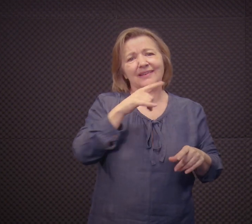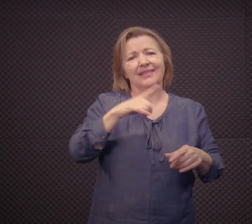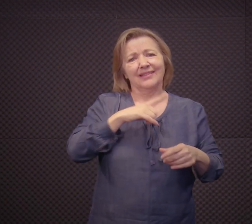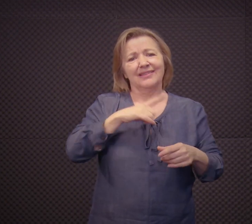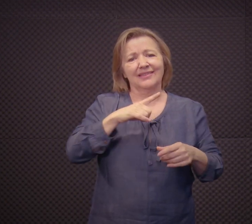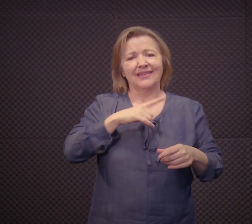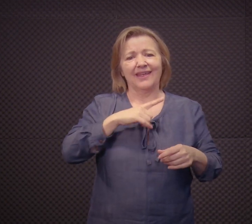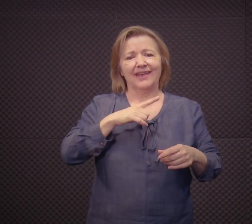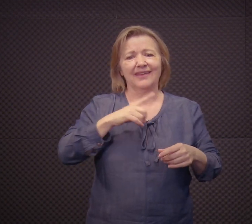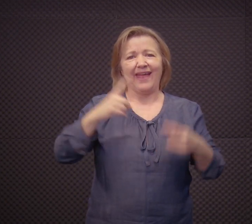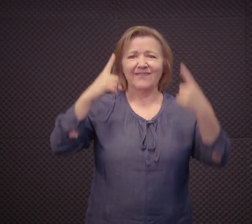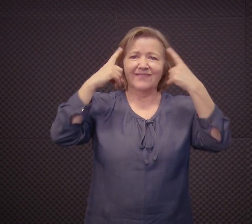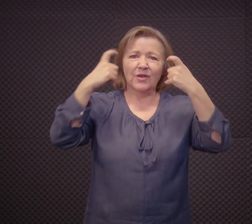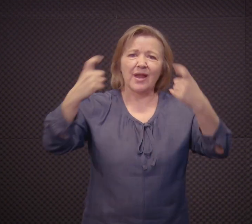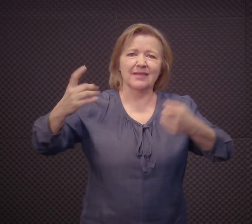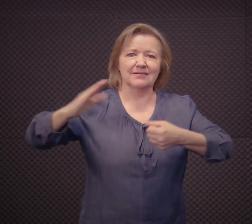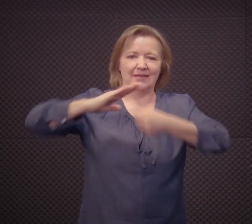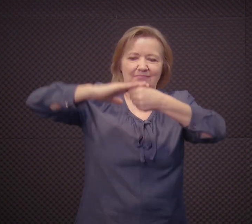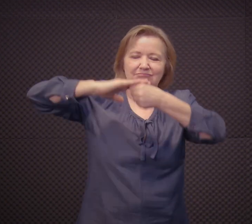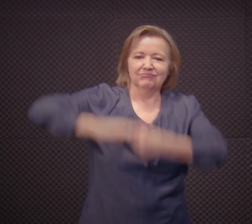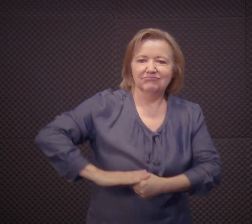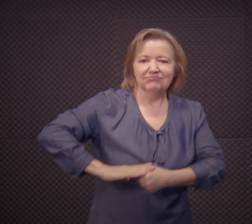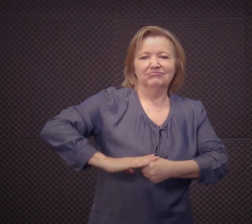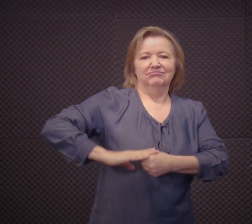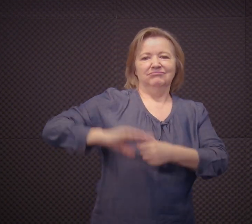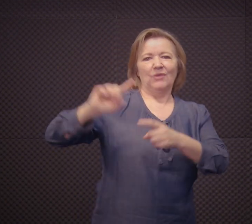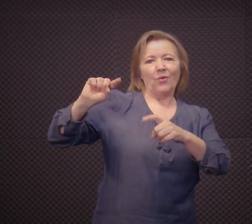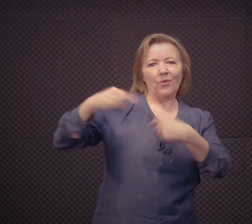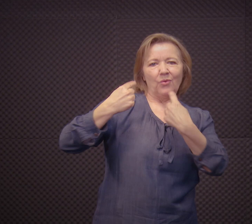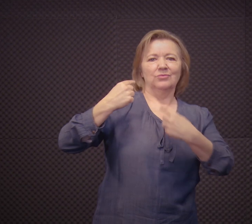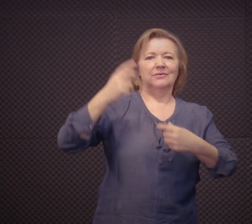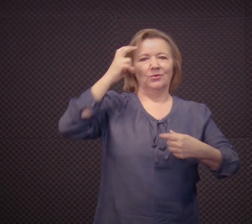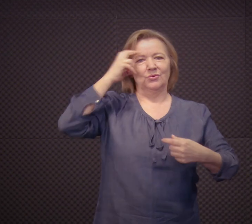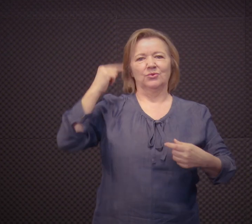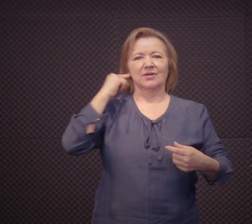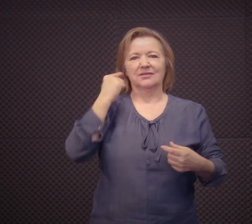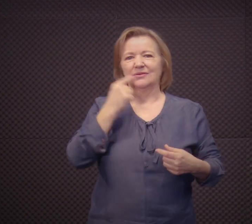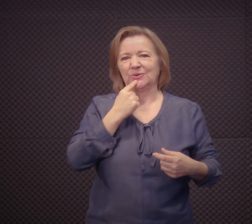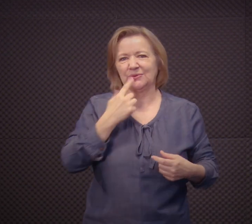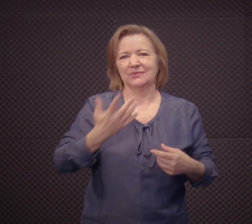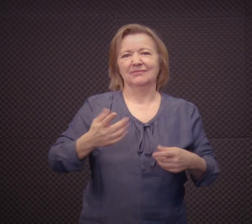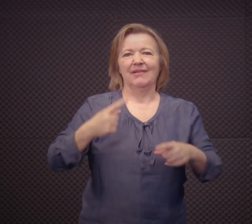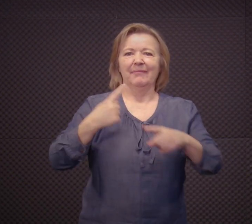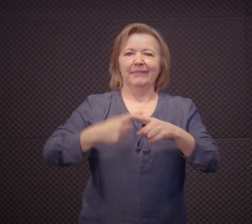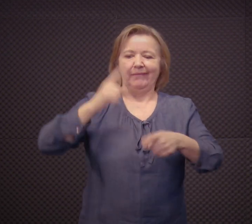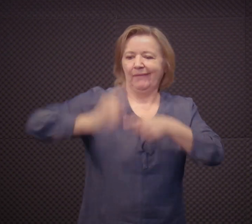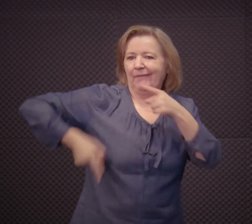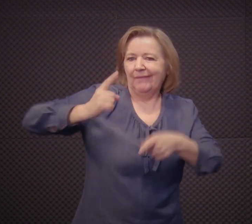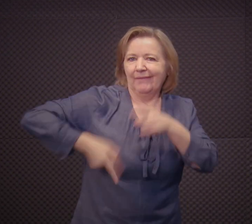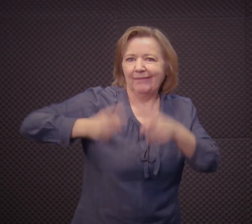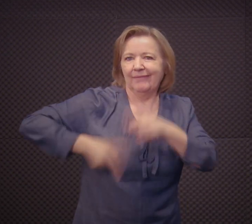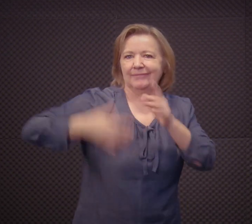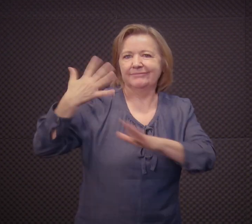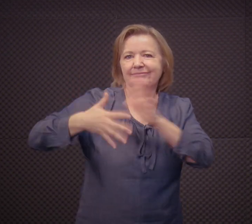possibilidades de estar igual aos outros. Então, essa questão de preconceito, né?